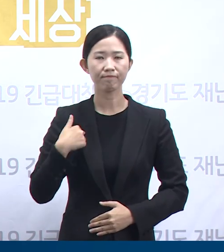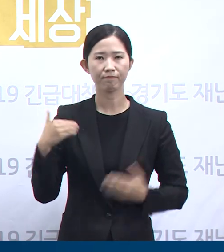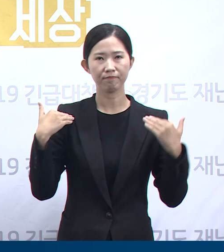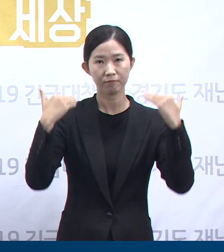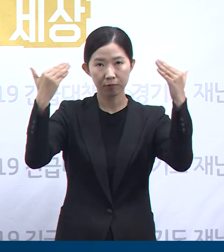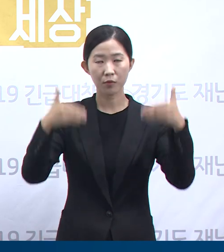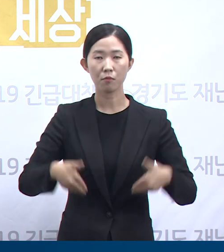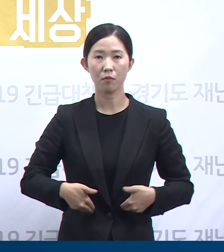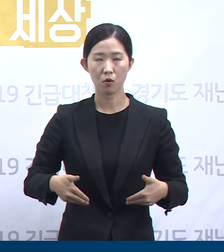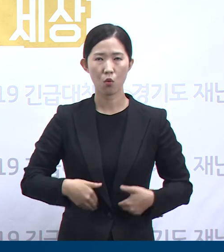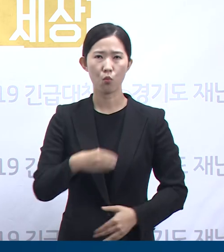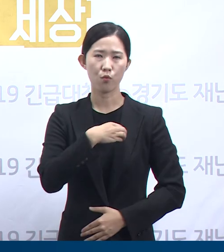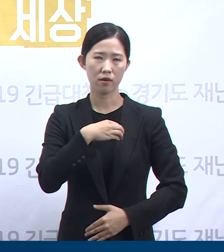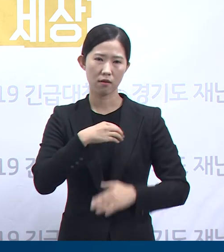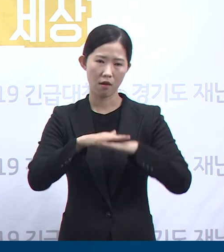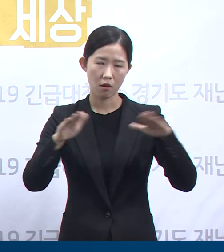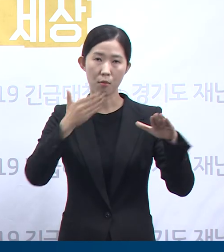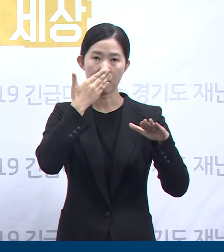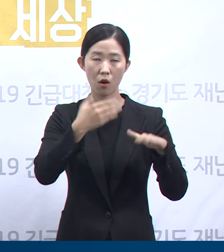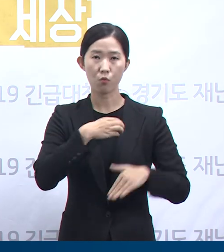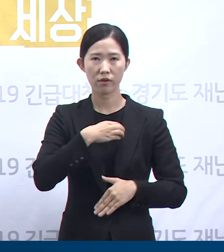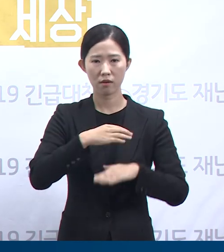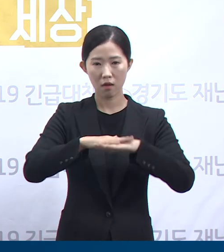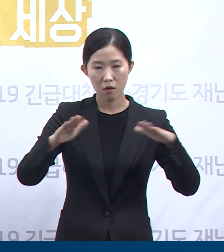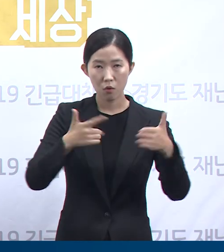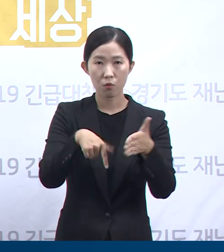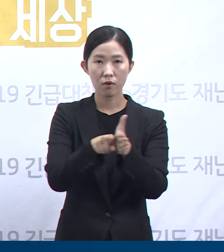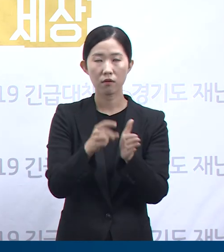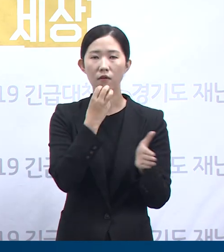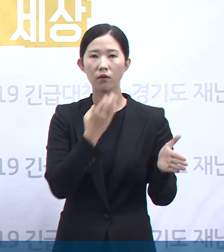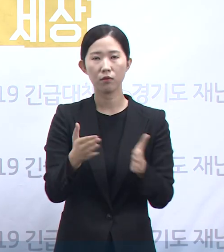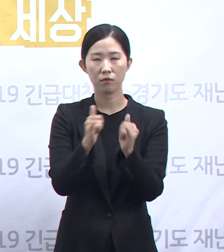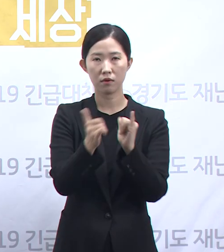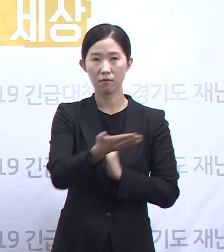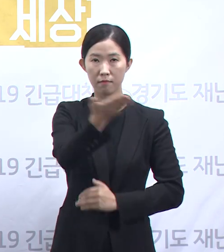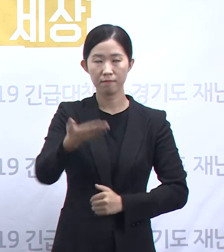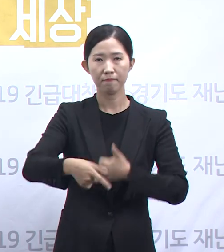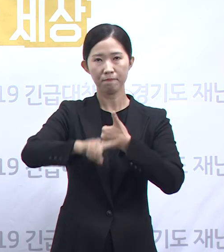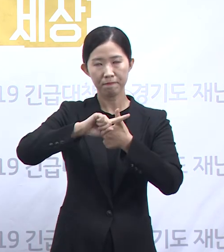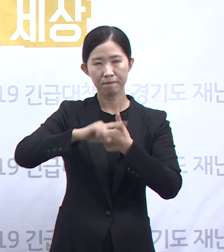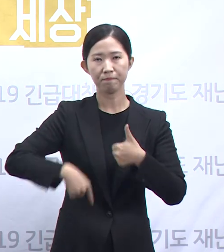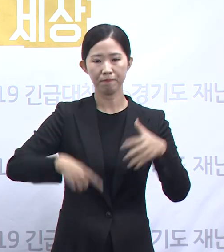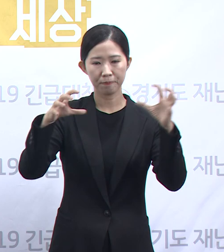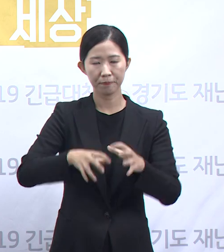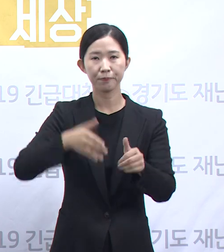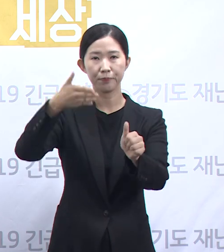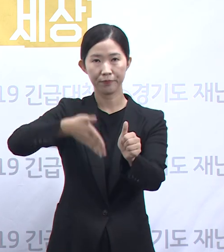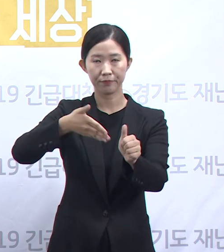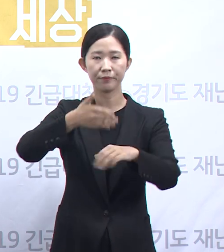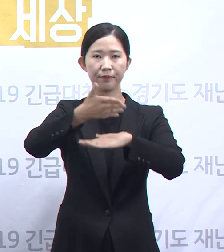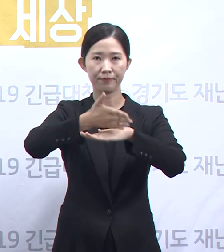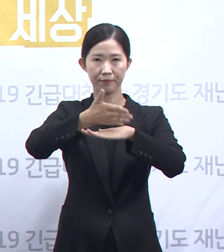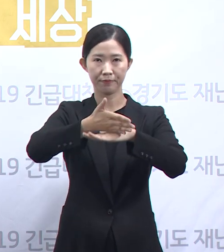위기를 함께 극복해 나갈 수 있도록 도민 여러분의 적극적인 협조를 당부드리겠습니다. 감사합니다.